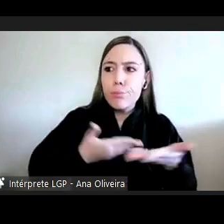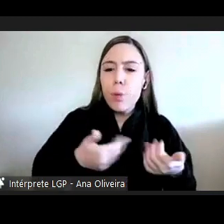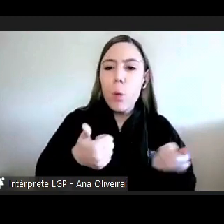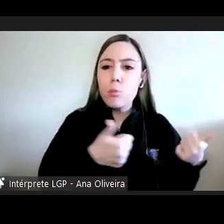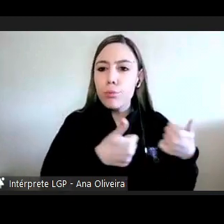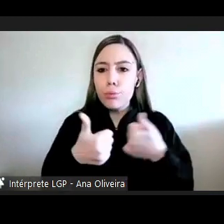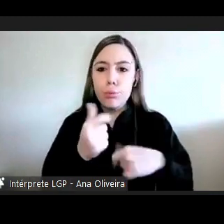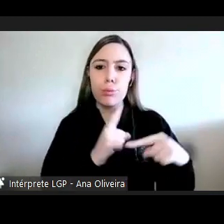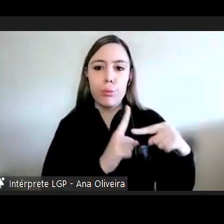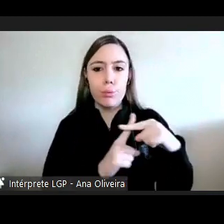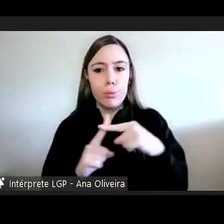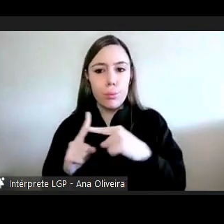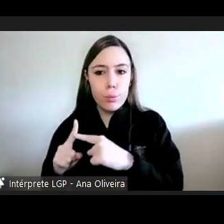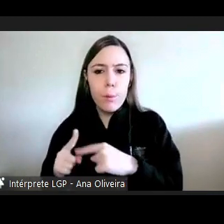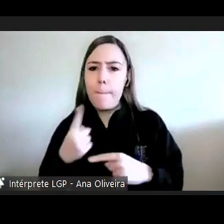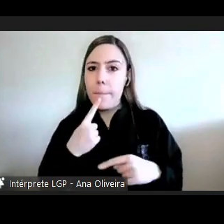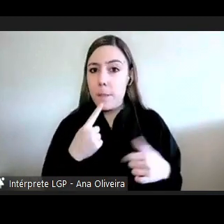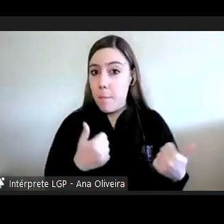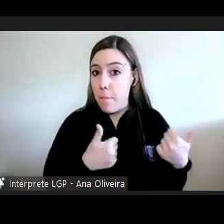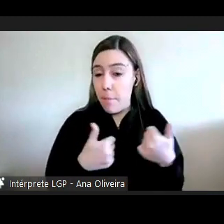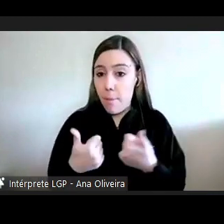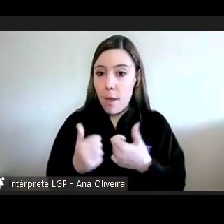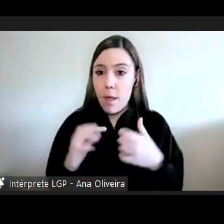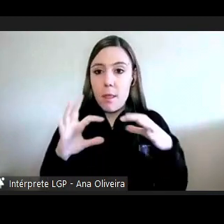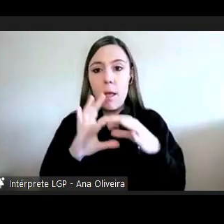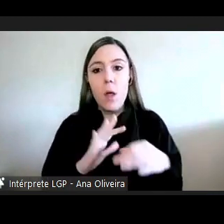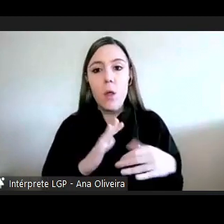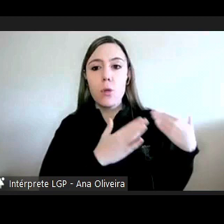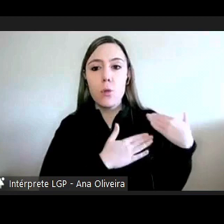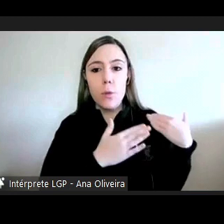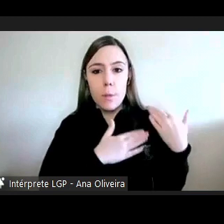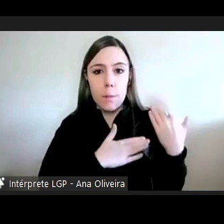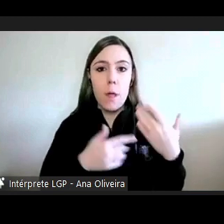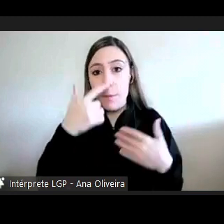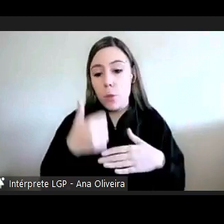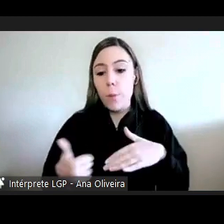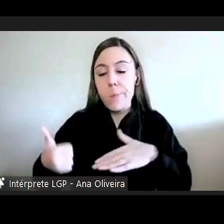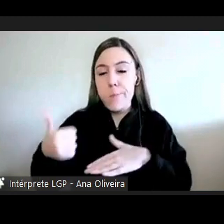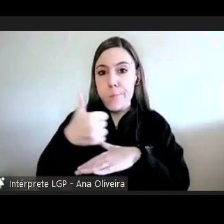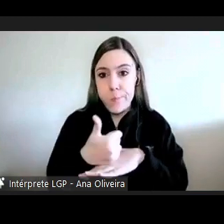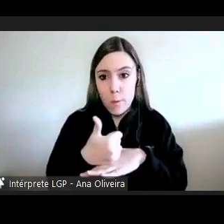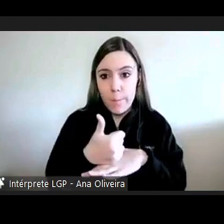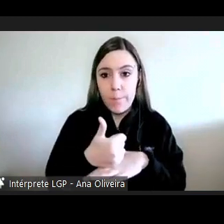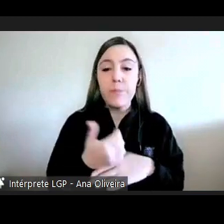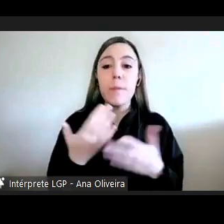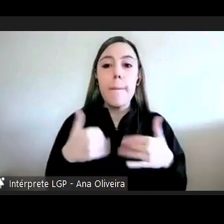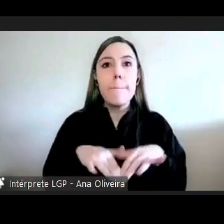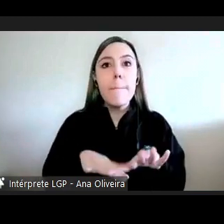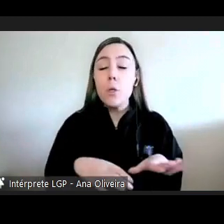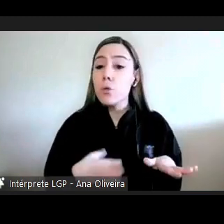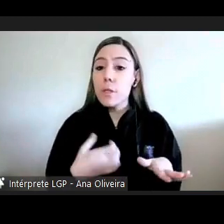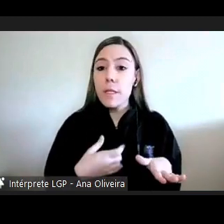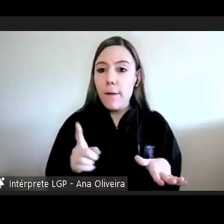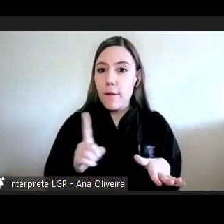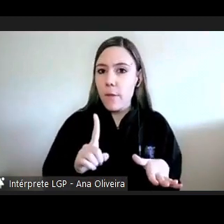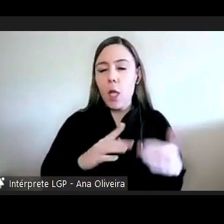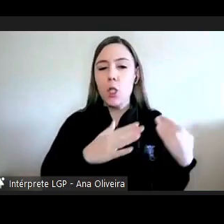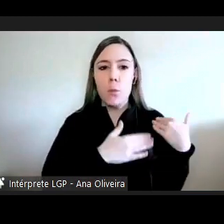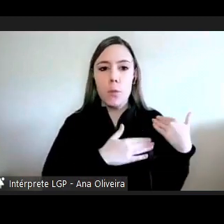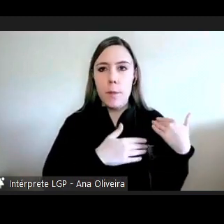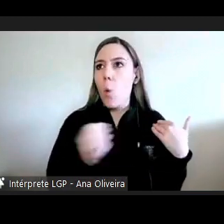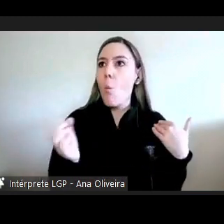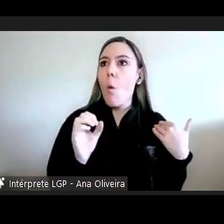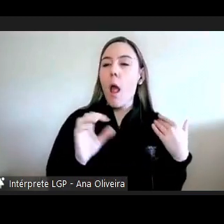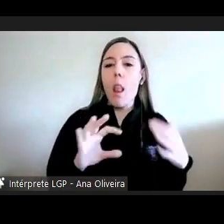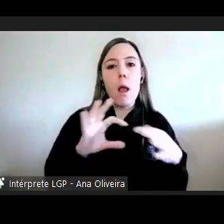aberta e compreendida daquele que é o papel do provedor o que não quer dizer que não haja uma responsabilidade do provedor de justiça em